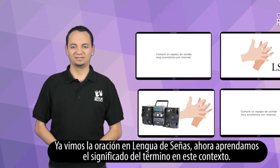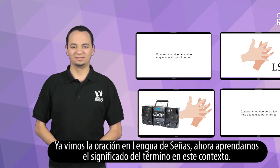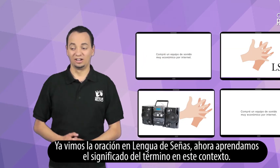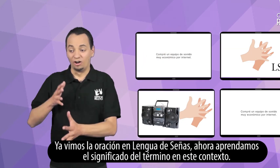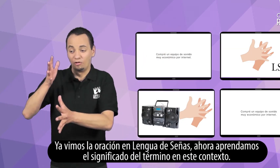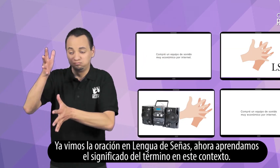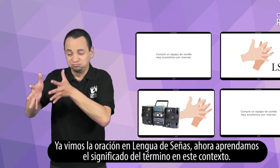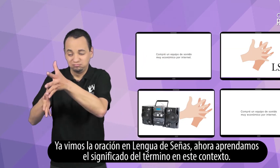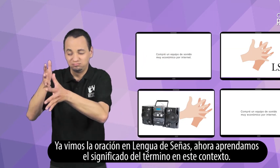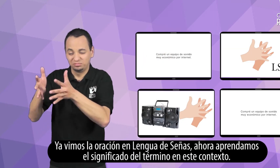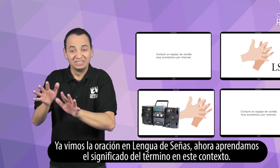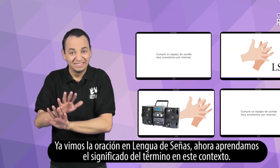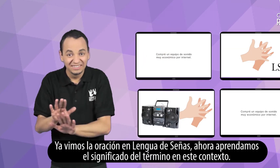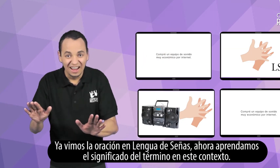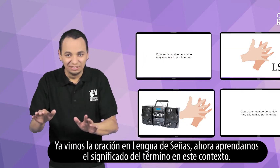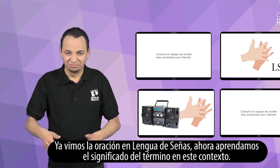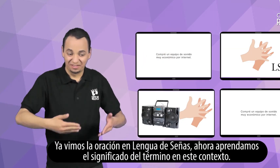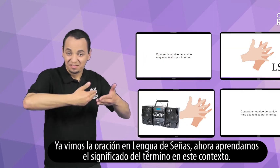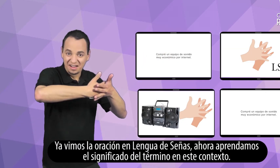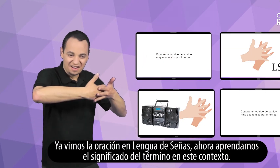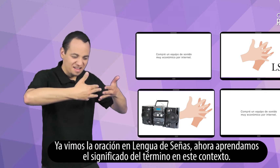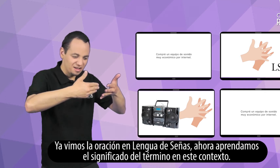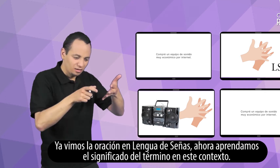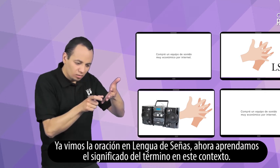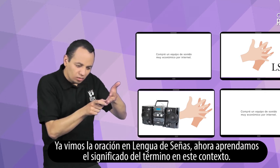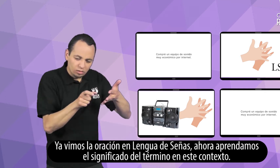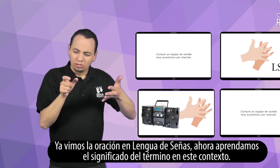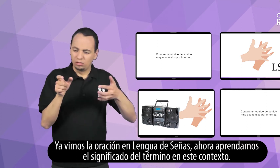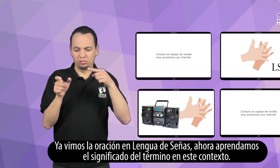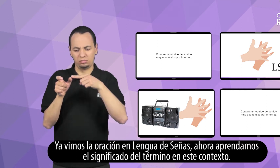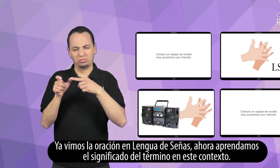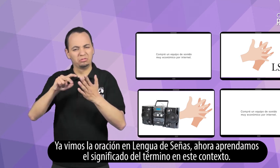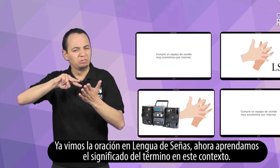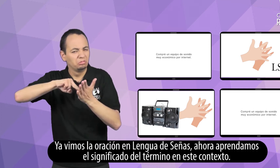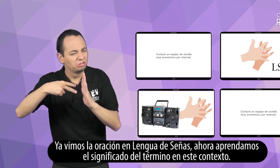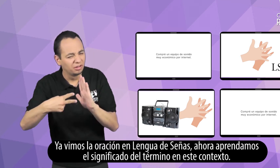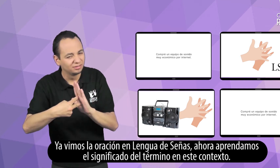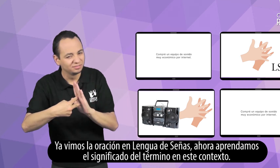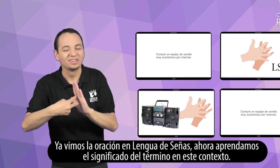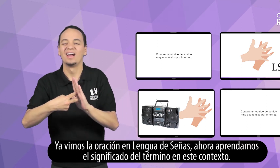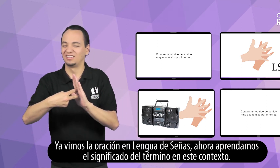Ya vimos la oración en la lengua de señas. Ahora aprendamos el significado del término en este contexto.